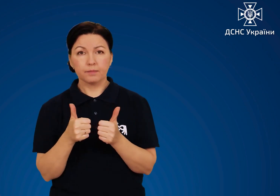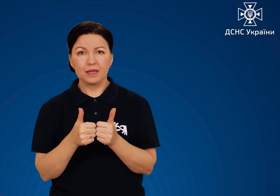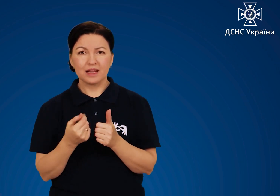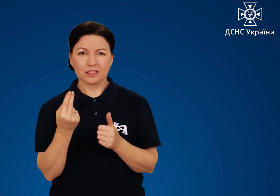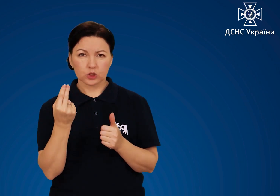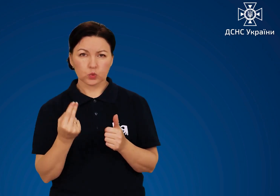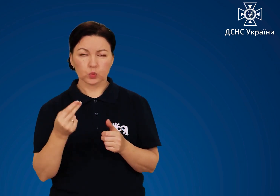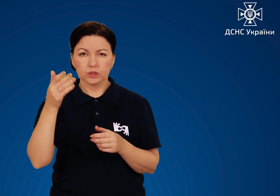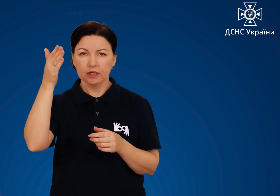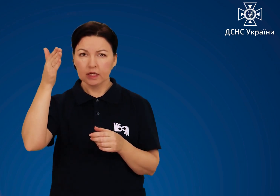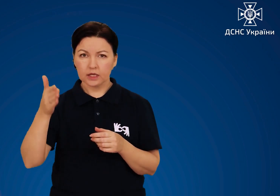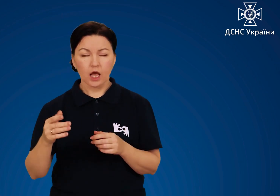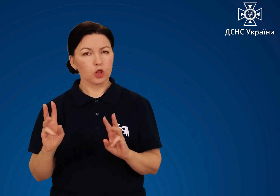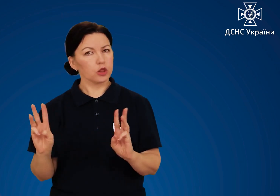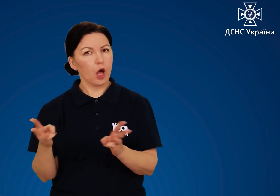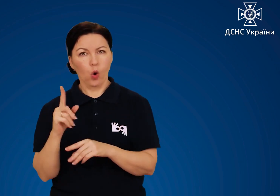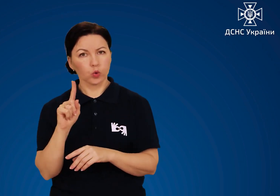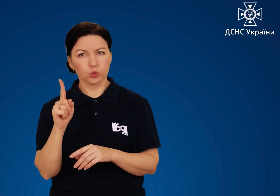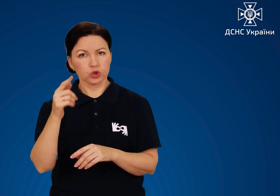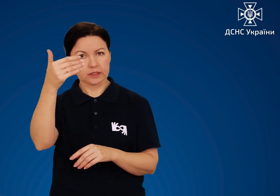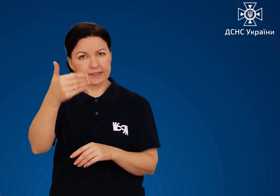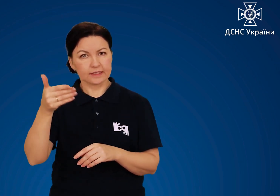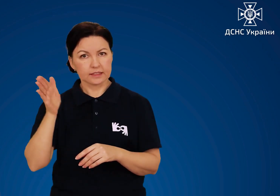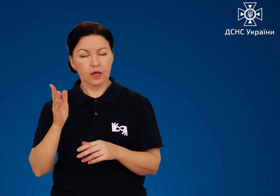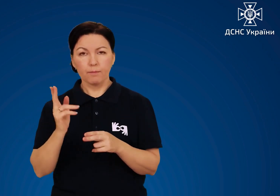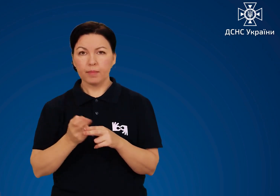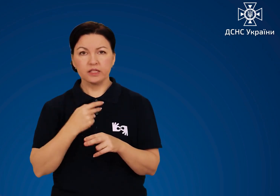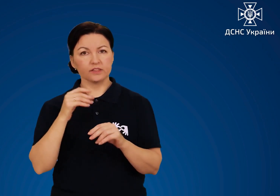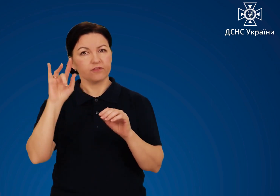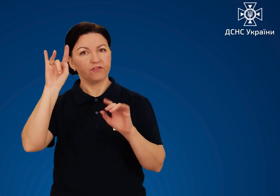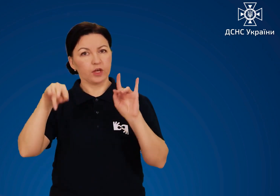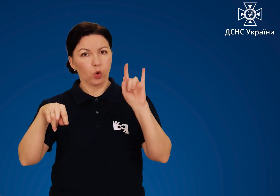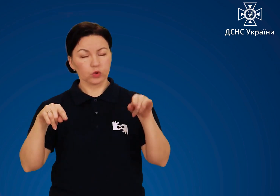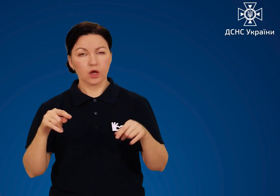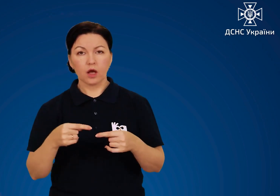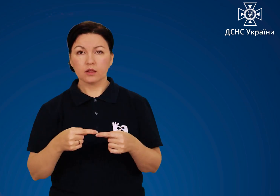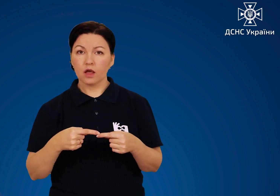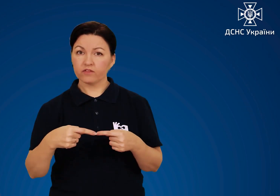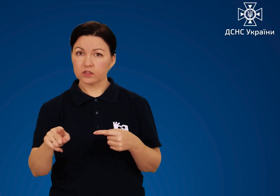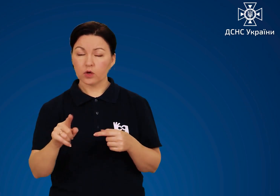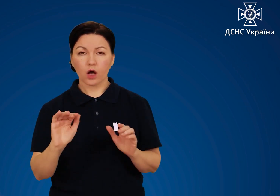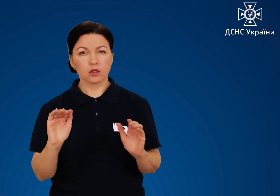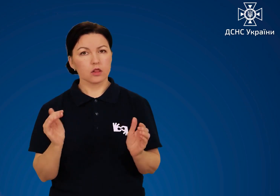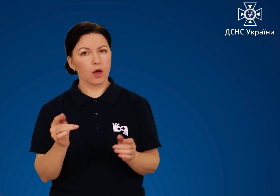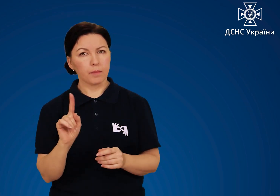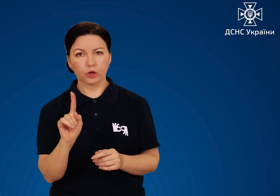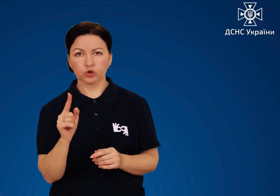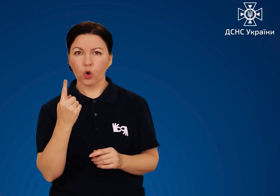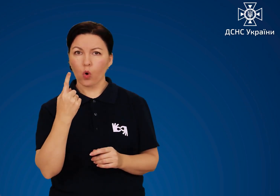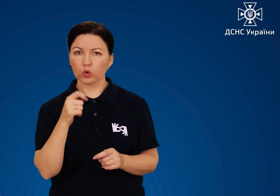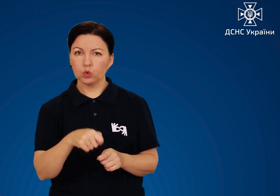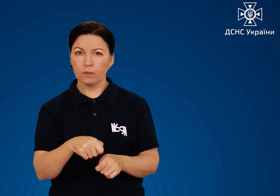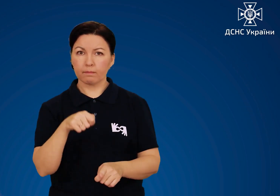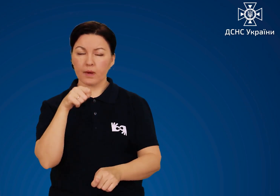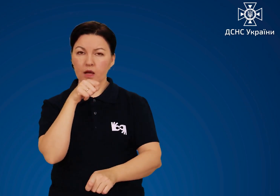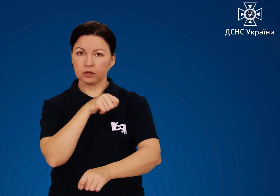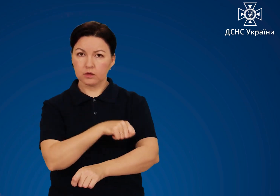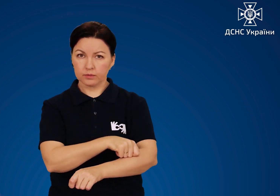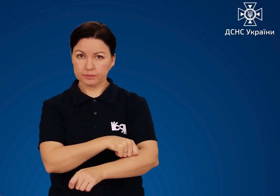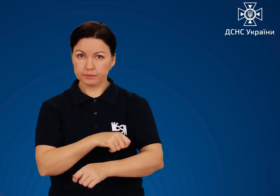електрогенератор біля суцільних негорючих стін без вікон. На відстані не менше